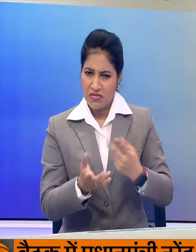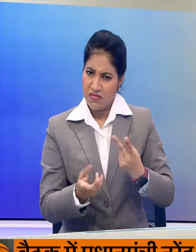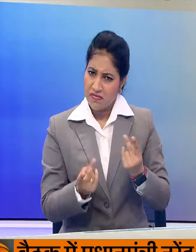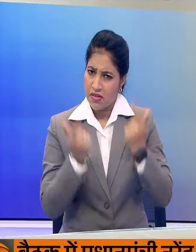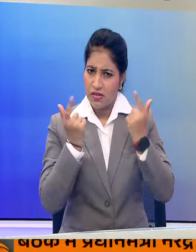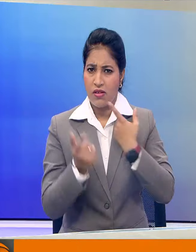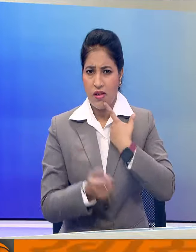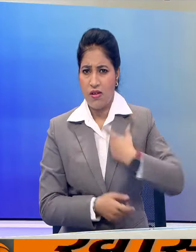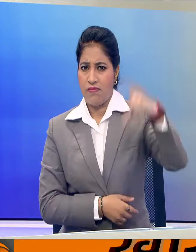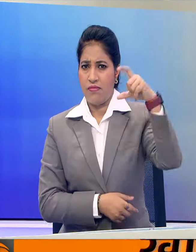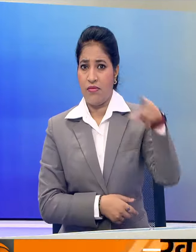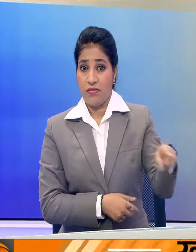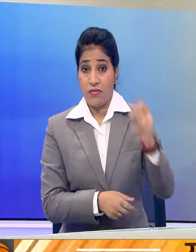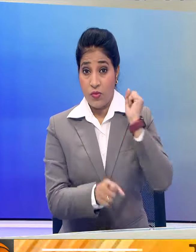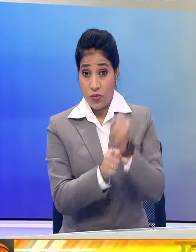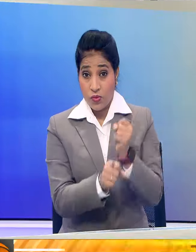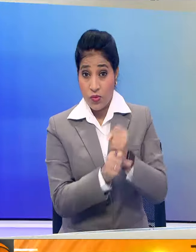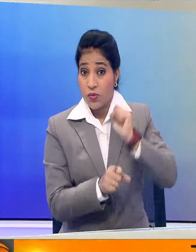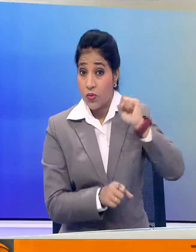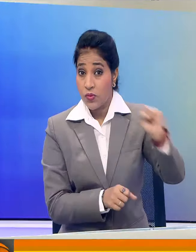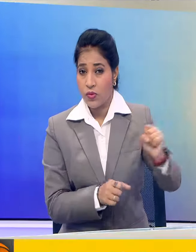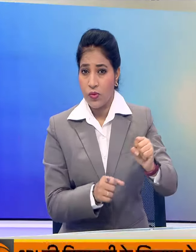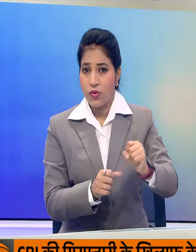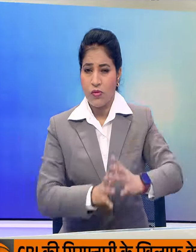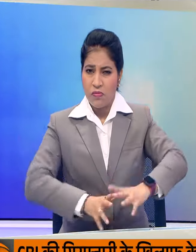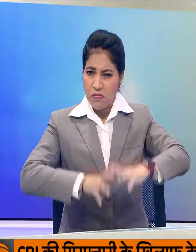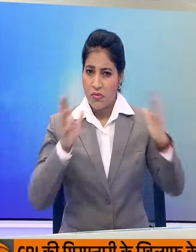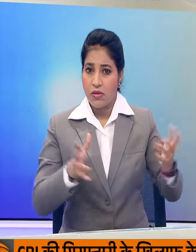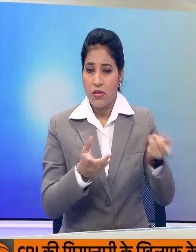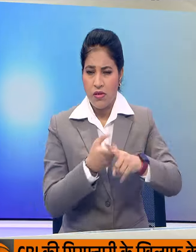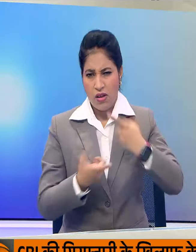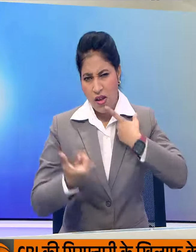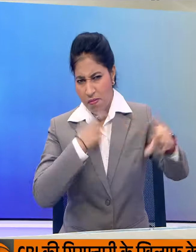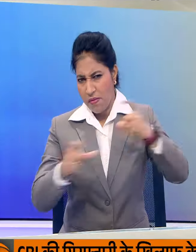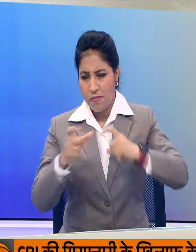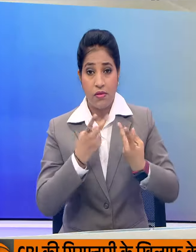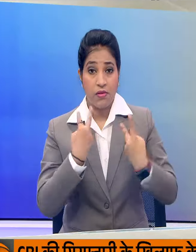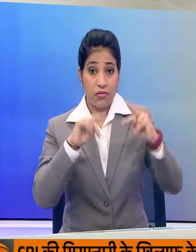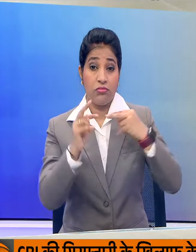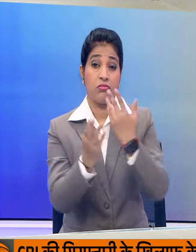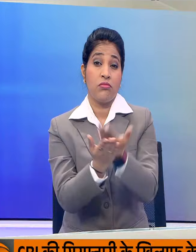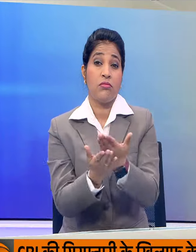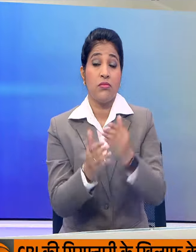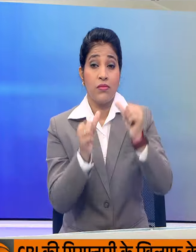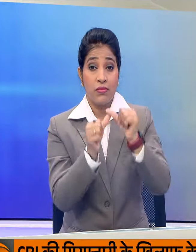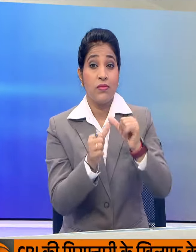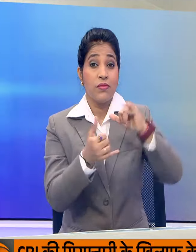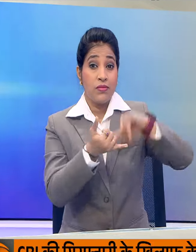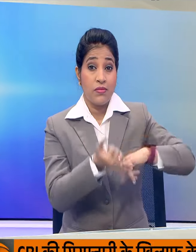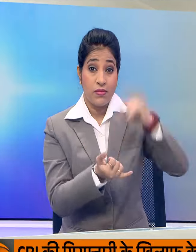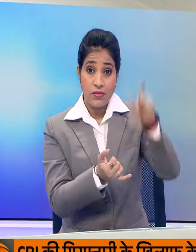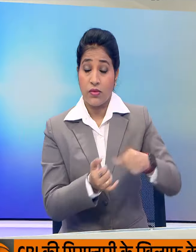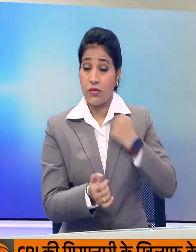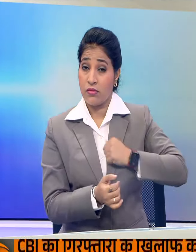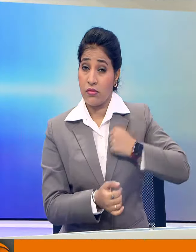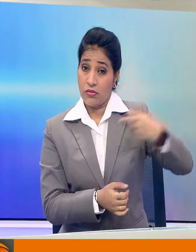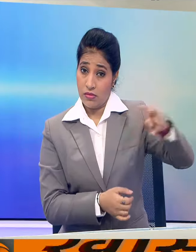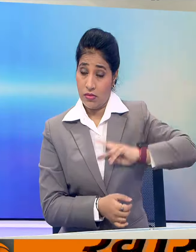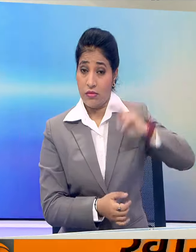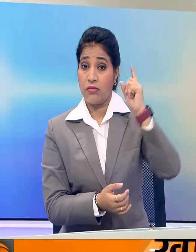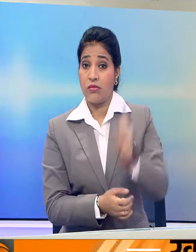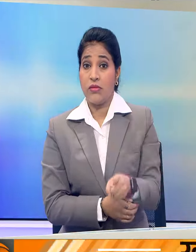इसके बाद सरकार की ओर से जोड़ार तरीके से विरोध दर्च कराया गया अमिट शाने उनसे माफी की मांग की